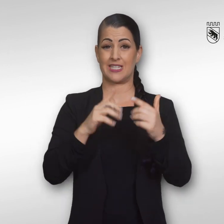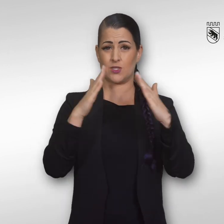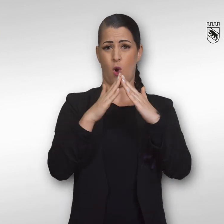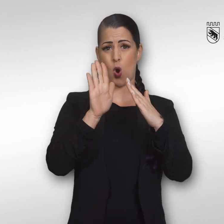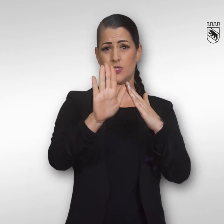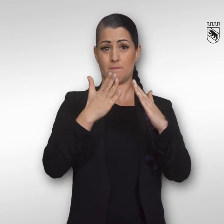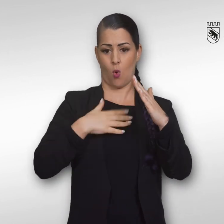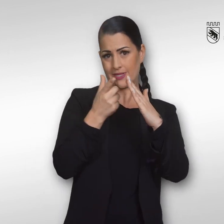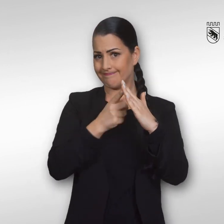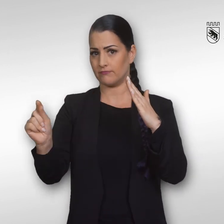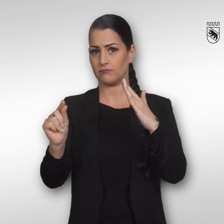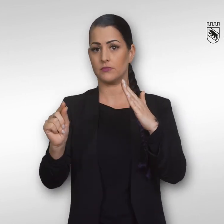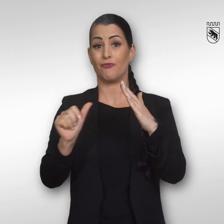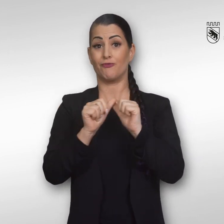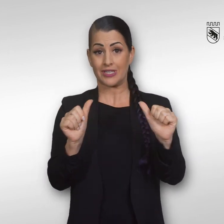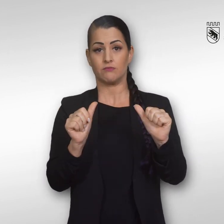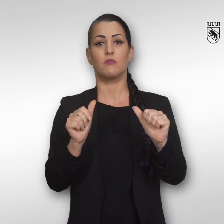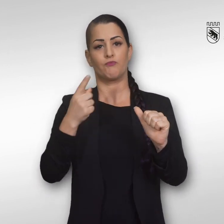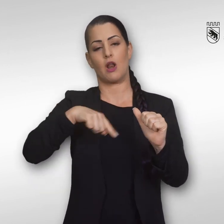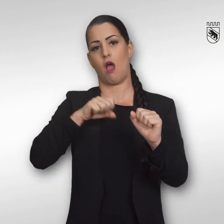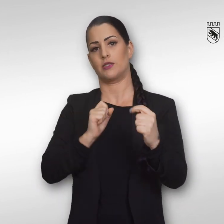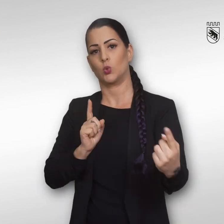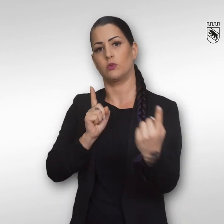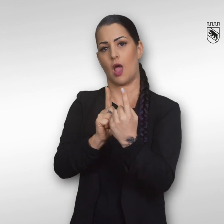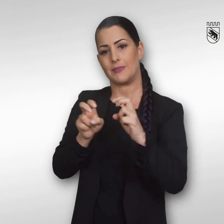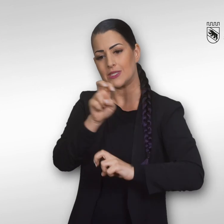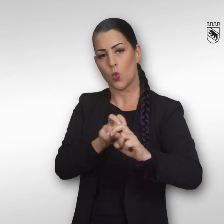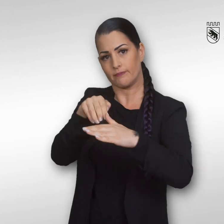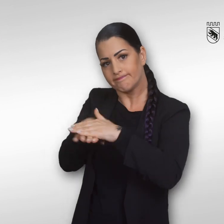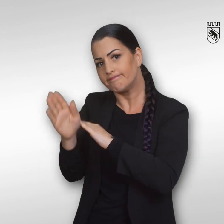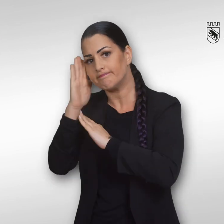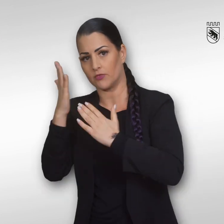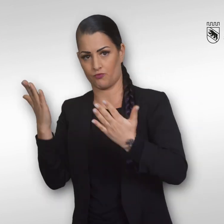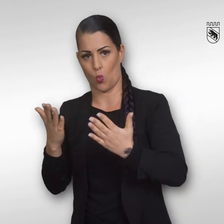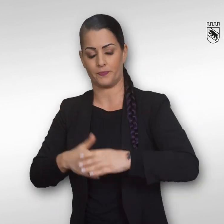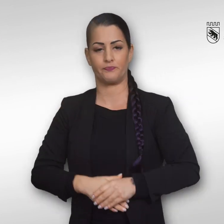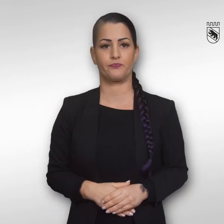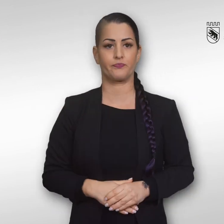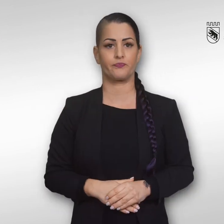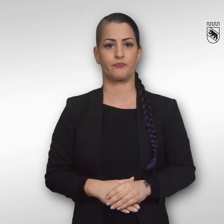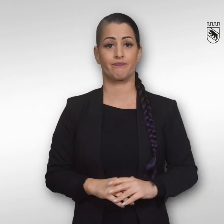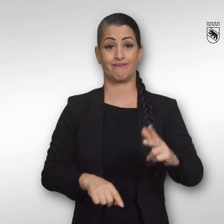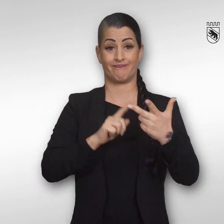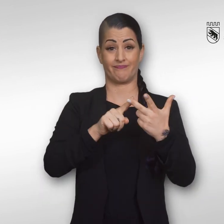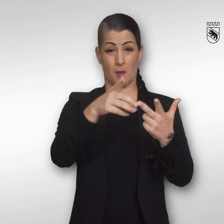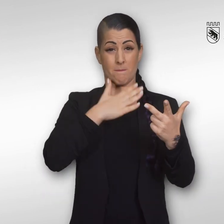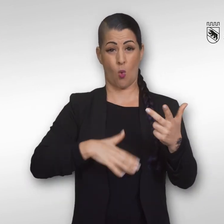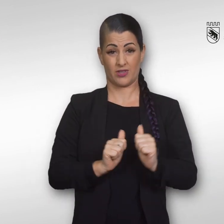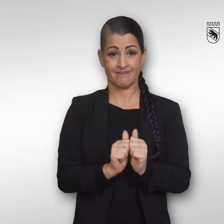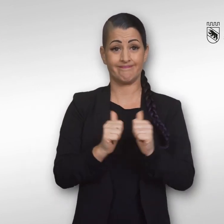Möchten Sie weg von zu Hause? Wir können gemeinsam mit Ihnen eine Unterkunft suchen. Möchten Sie